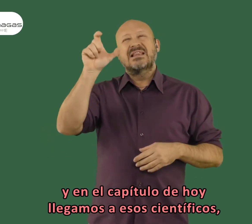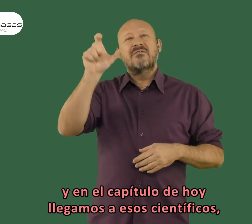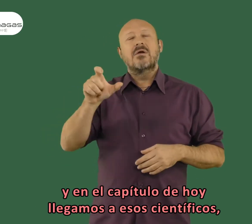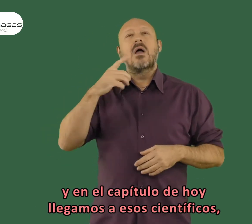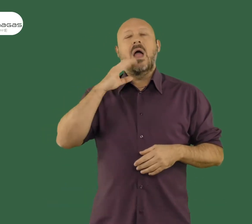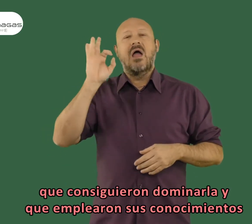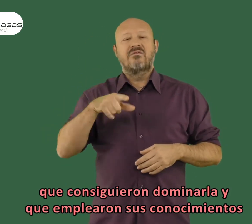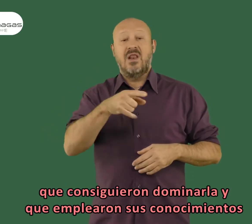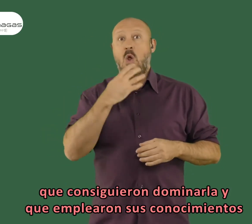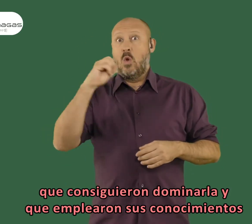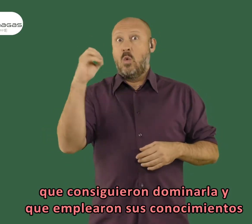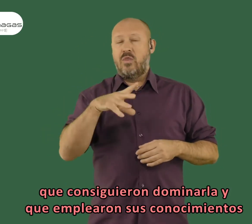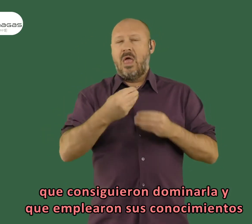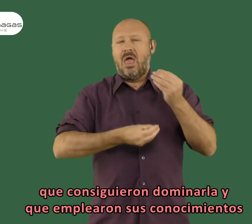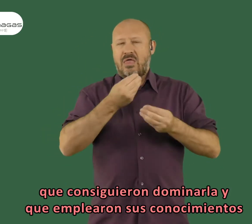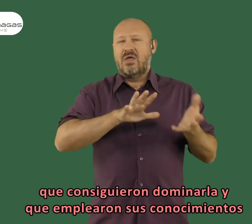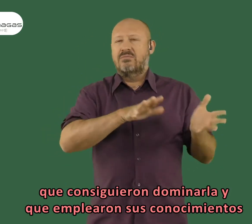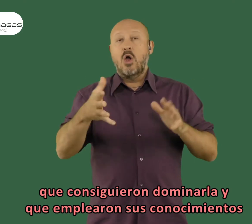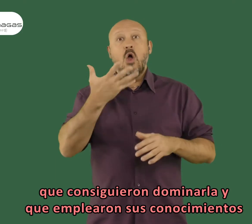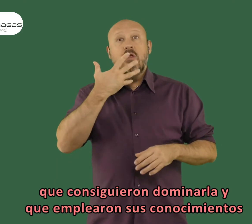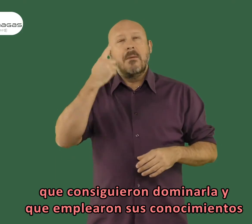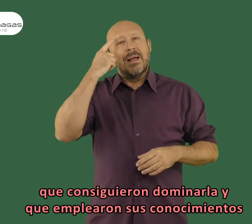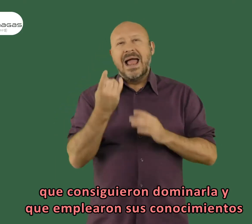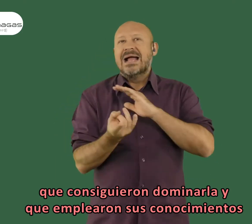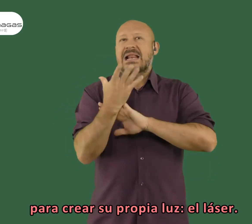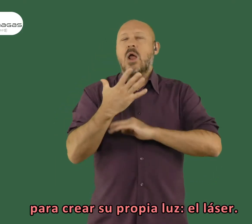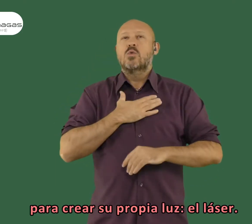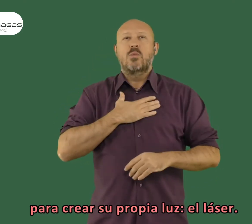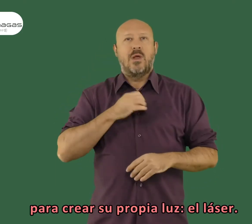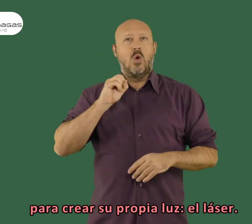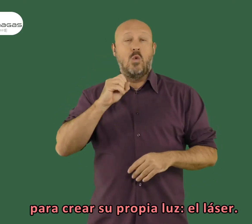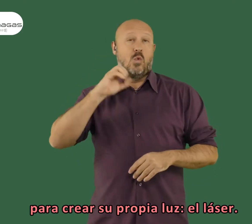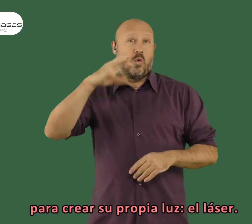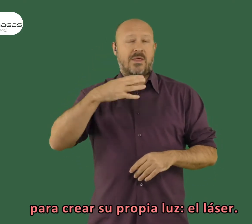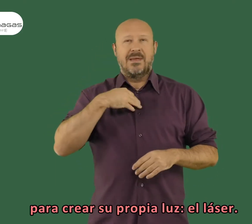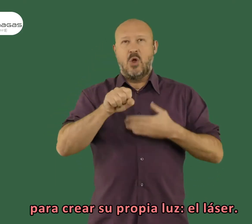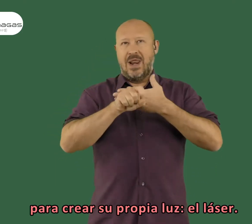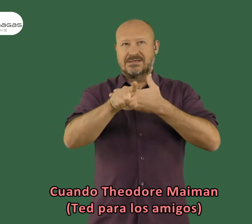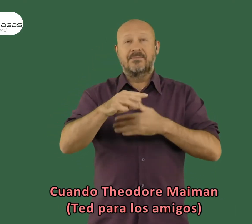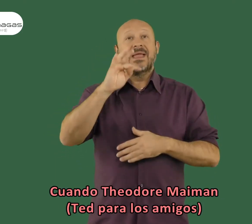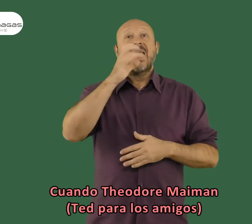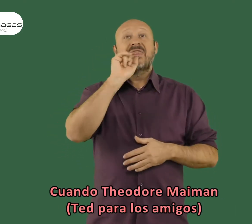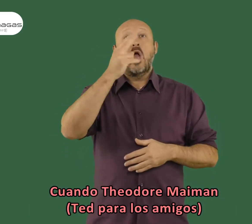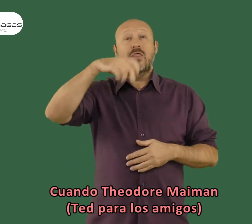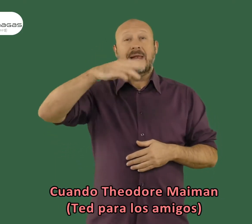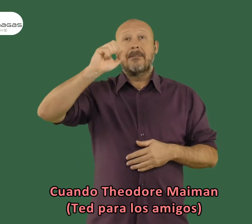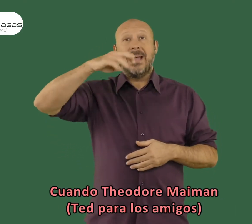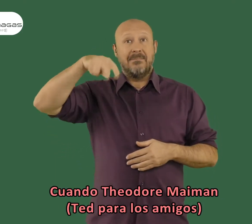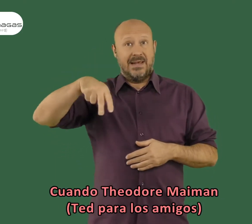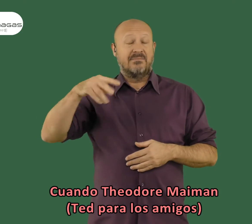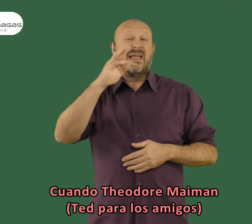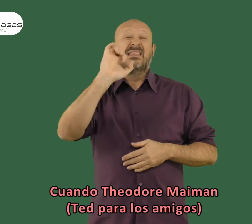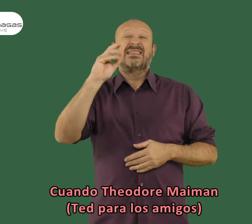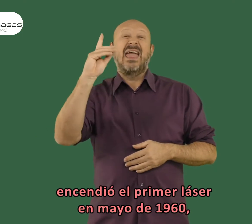llegamos a esos científicos que consiguieron dominarla y que emplearon sus conocimientos para crear su propia luz, el láser. Cuando Theodore